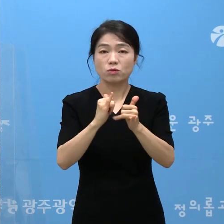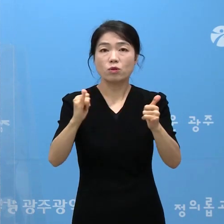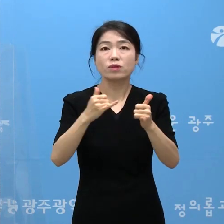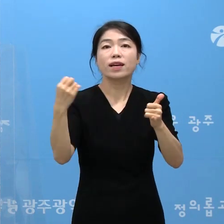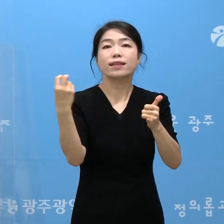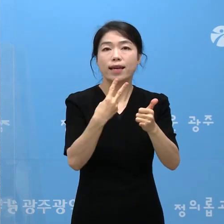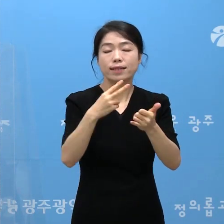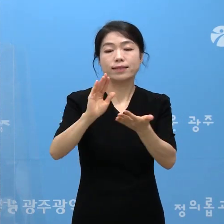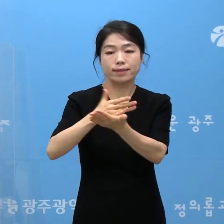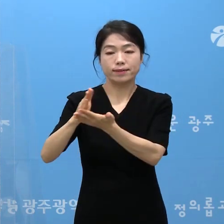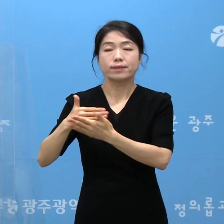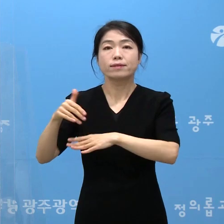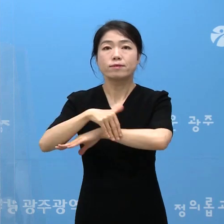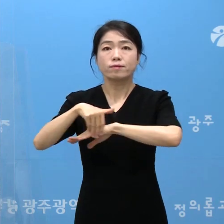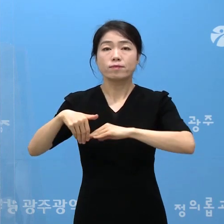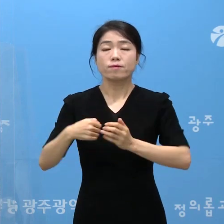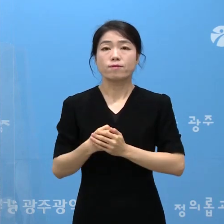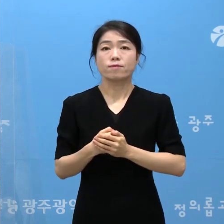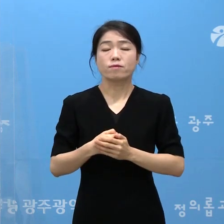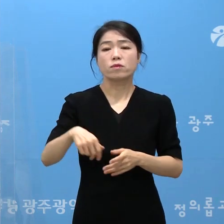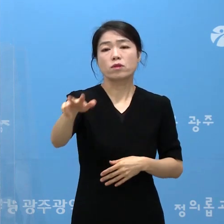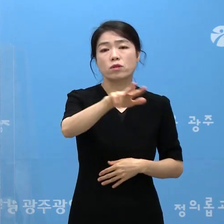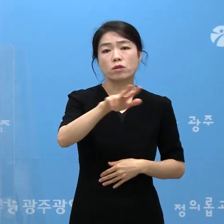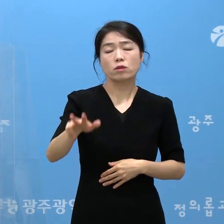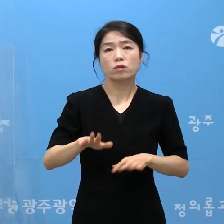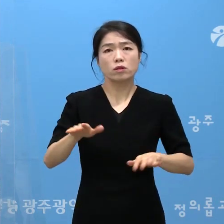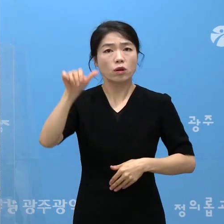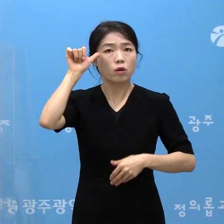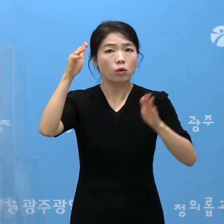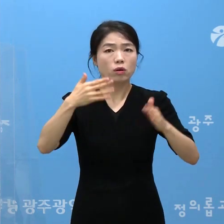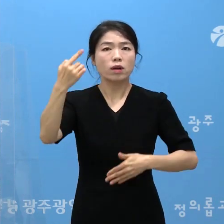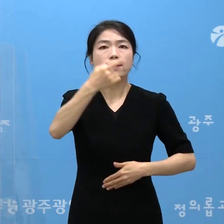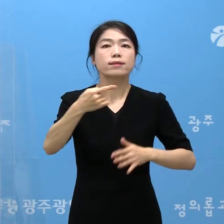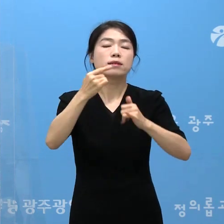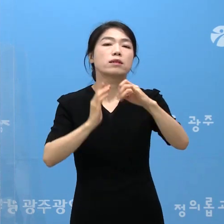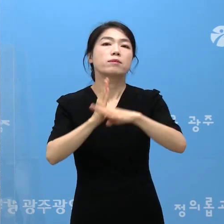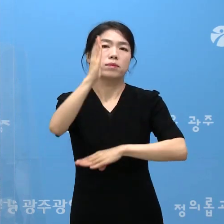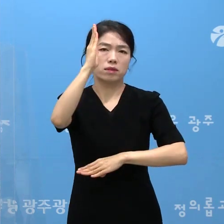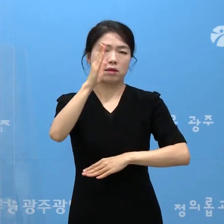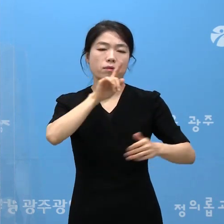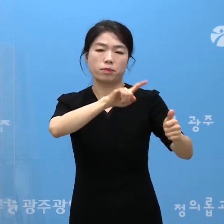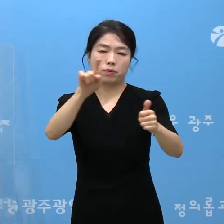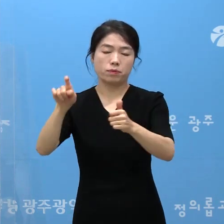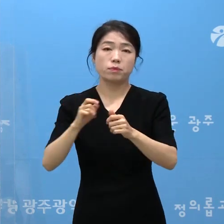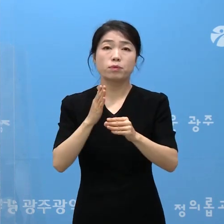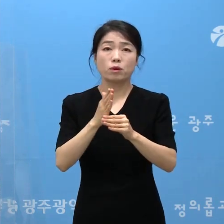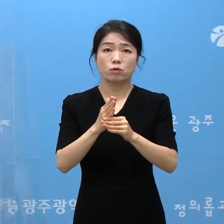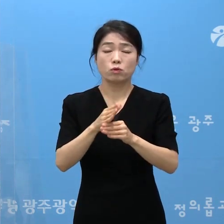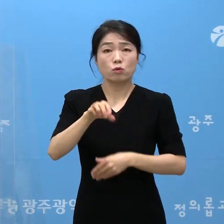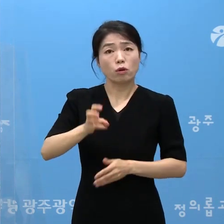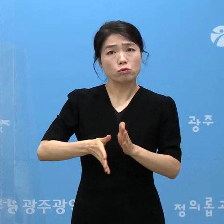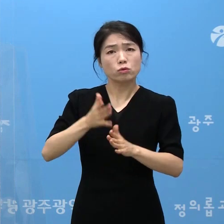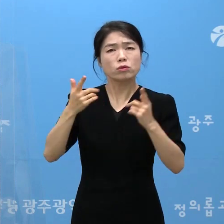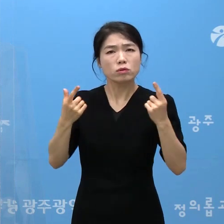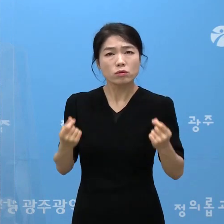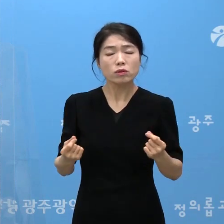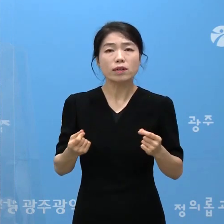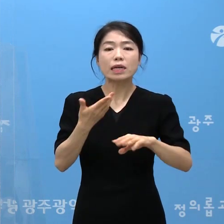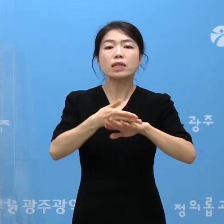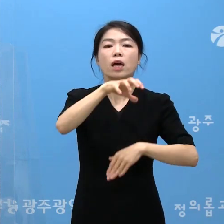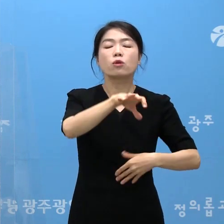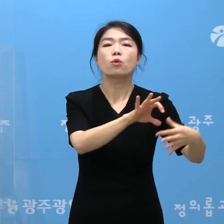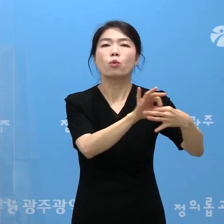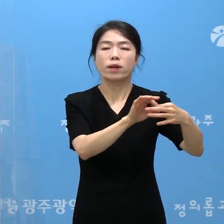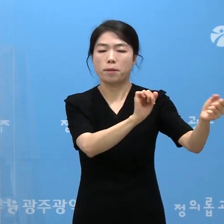실시하겠습니다. 전국이 5일 연속 1000명대 이상을 기록하고 있고 우리시에도 타시도